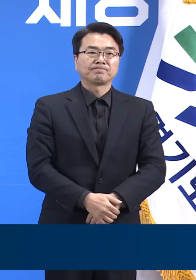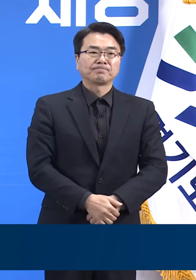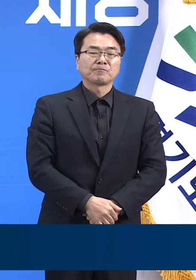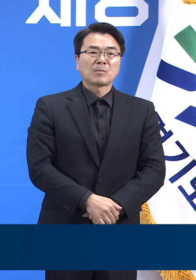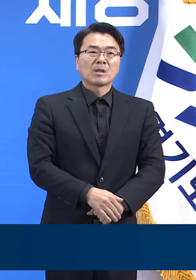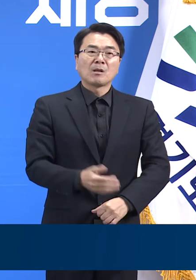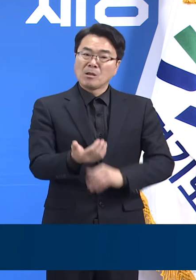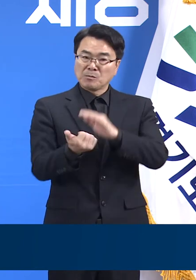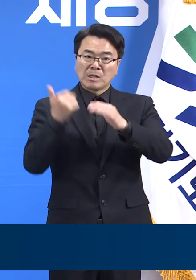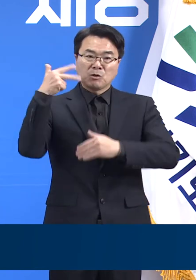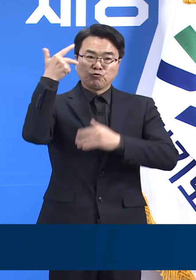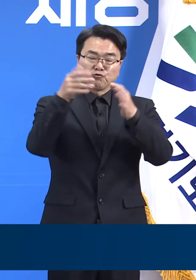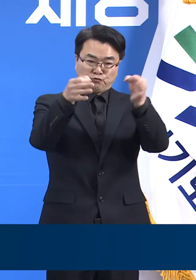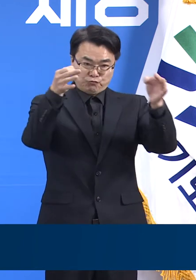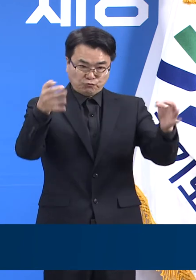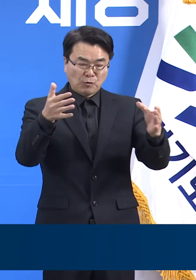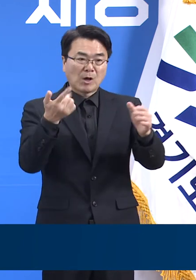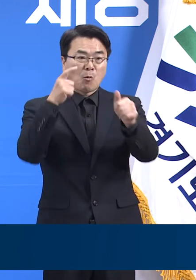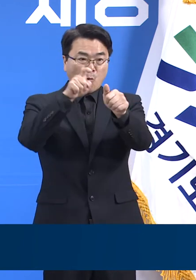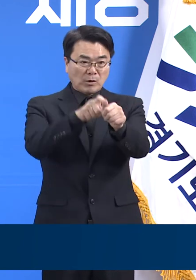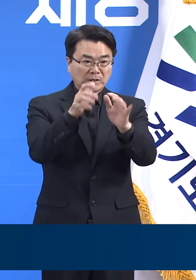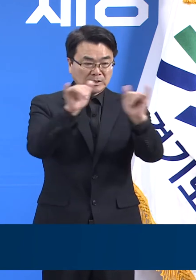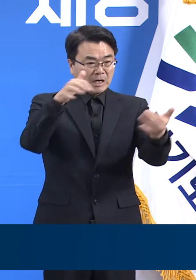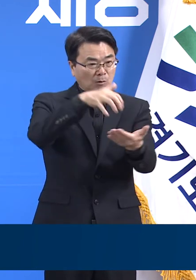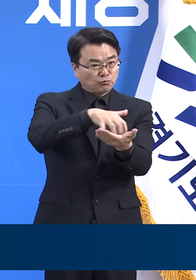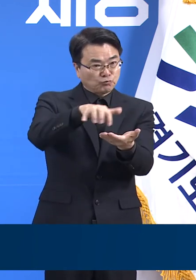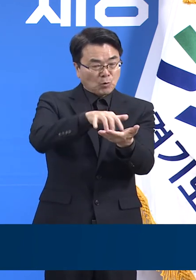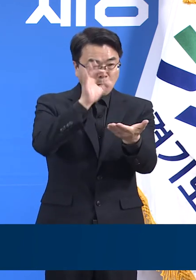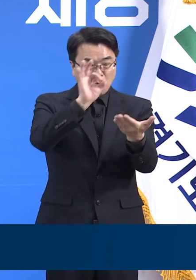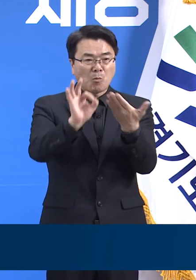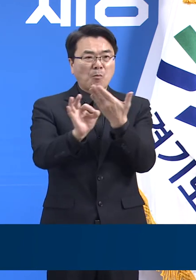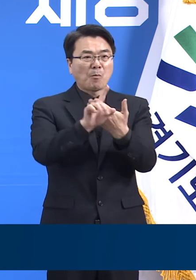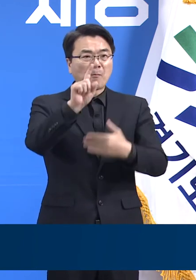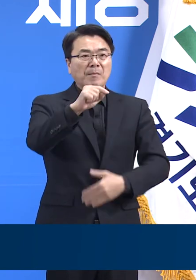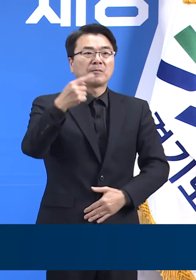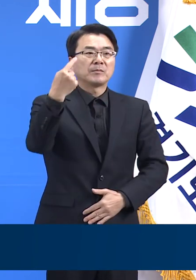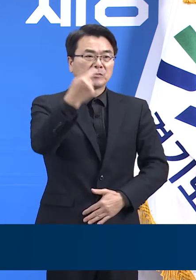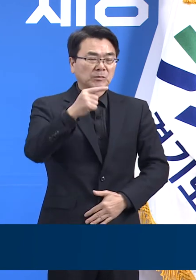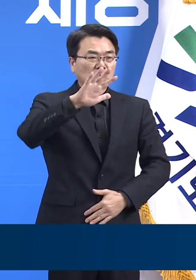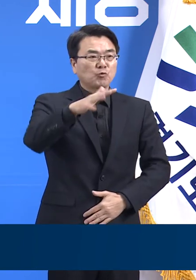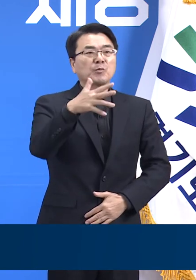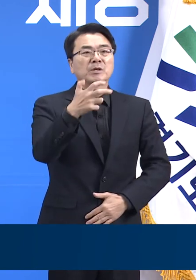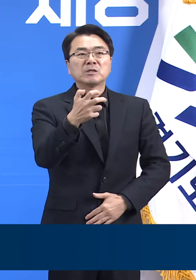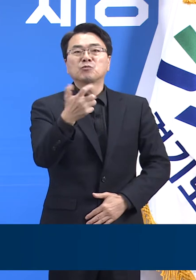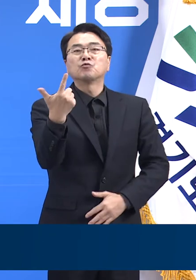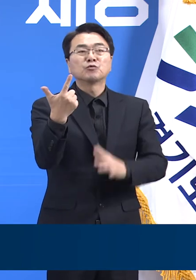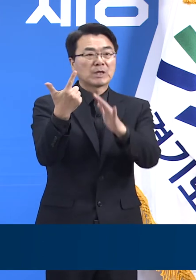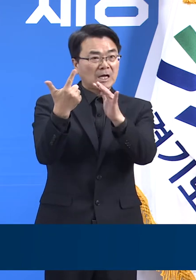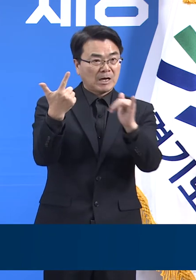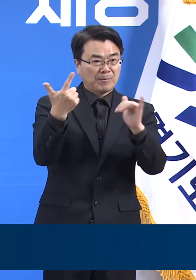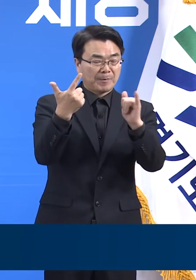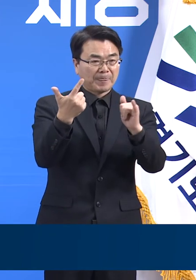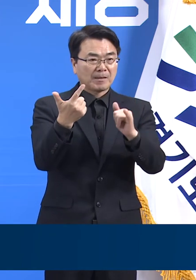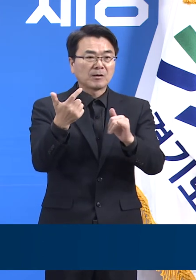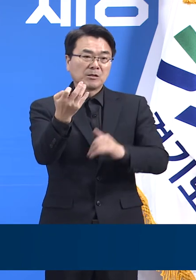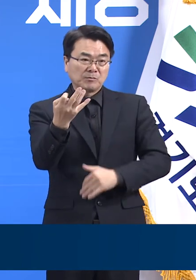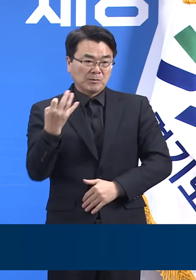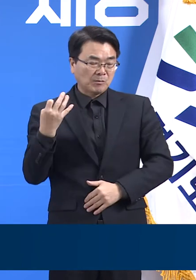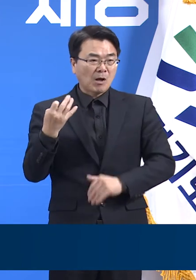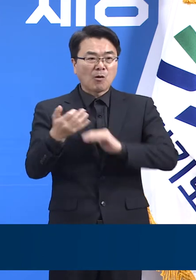25일까지 한 주간 발생한 도내 확진자 수는 11976명으로 전주 대비